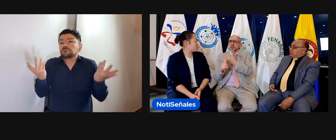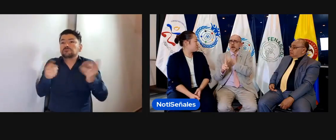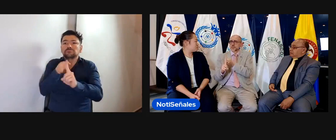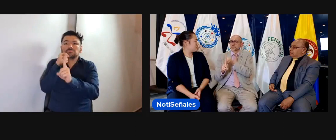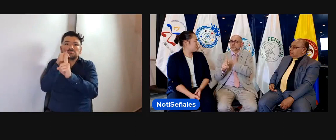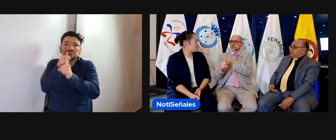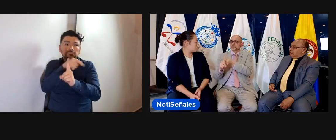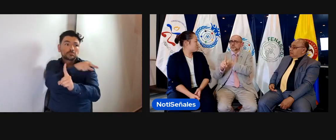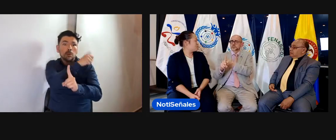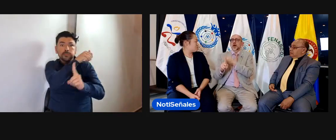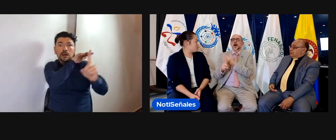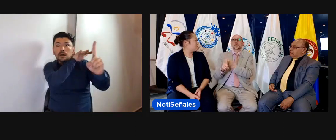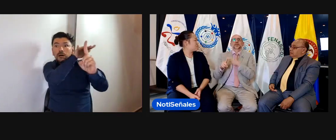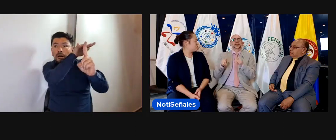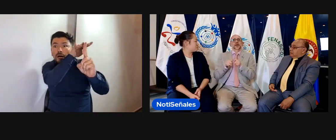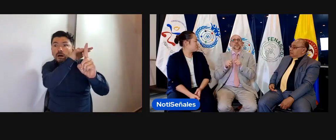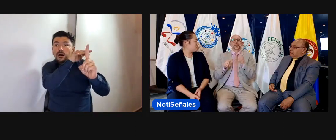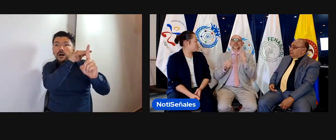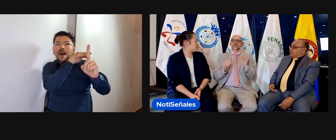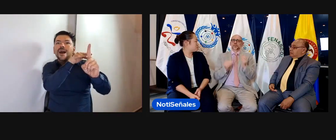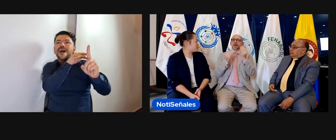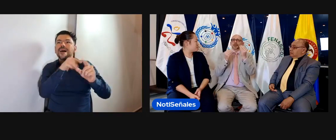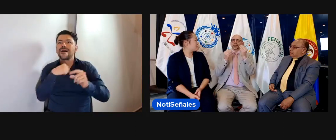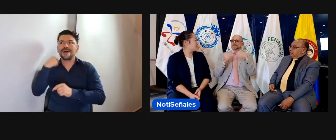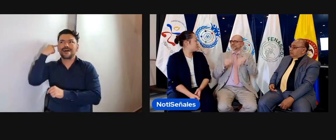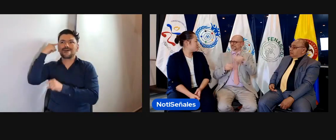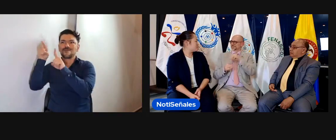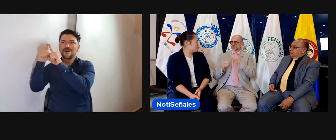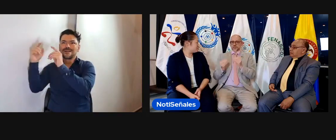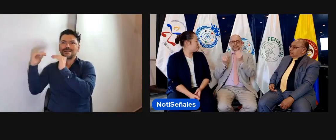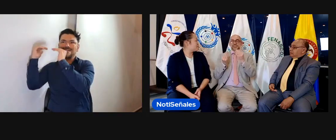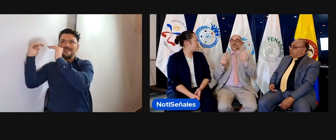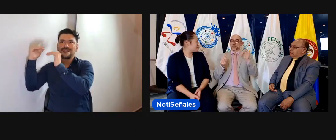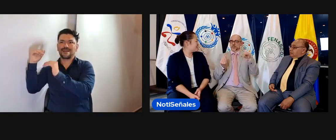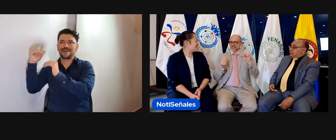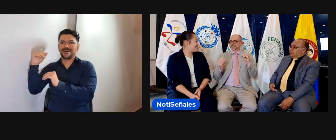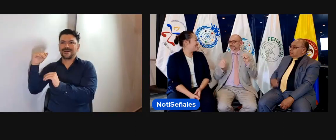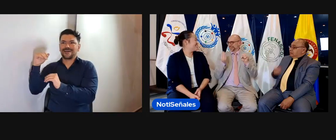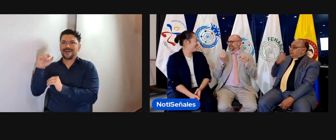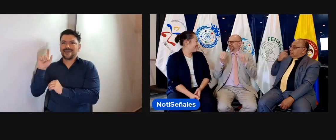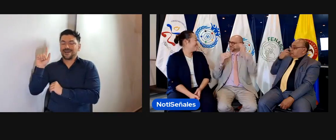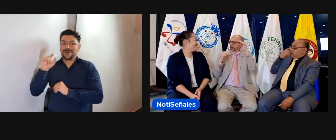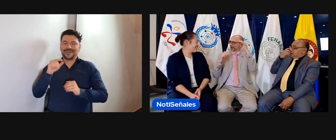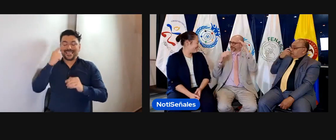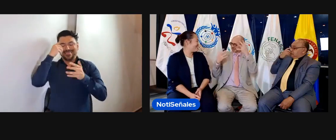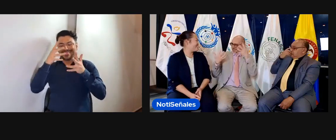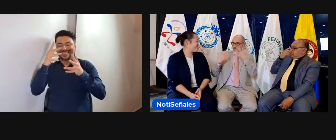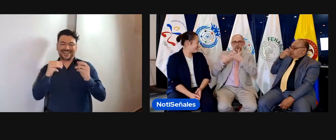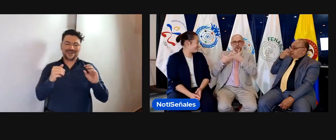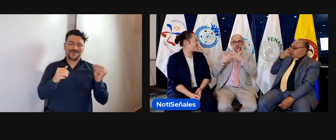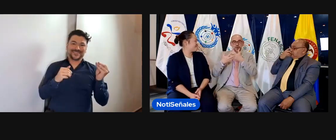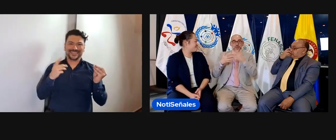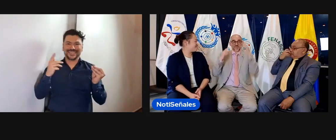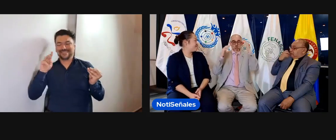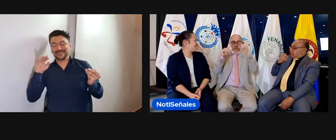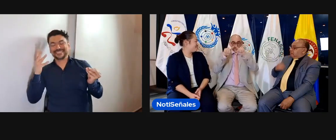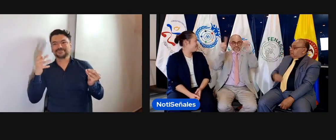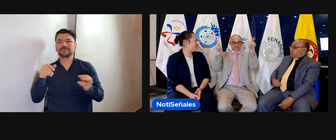obviamente, nos están comentando y nosotros podemos entrar en ese momento. Pero, obviamente, ellos empiezan su